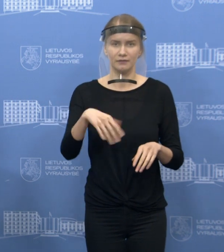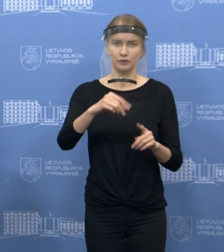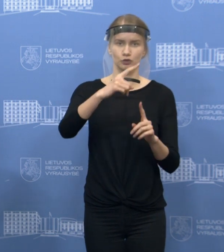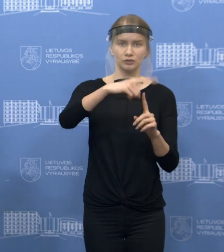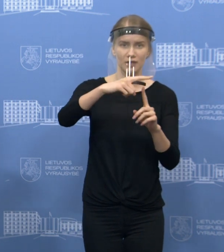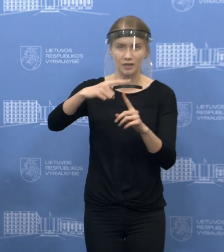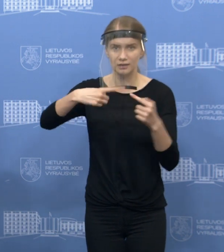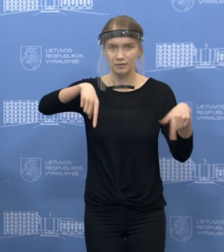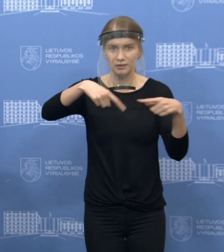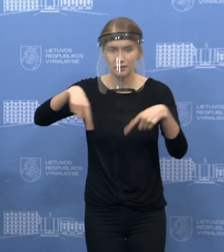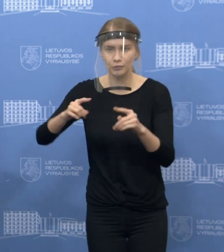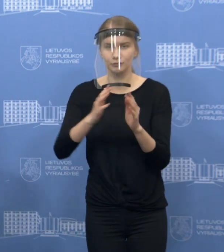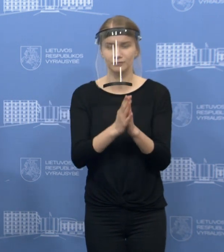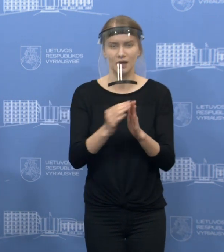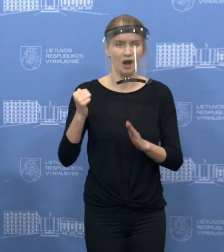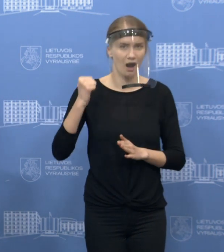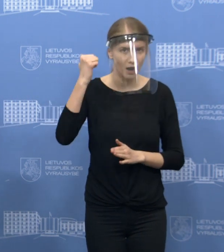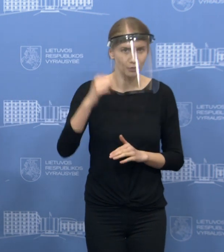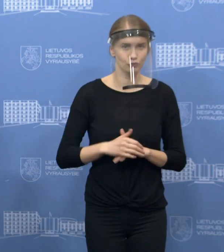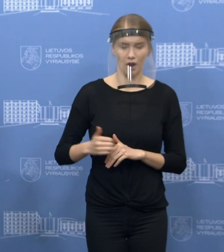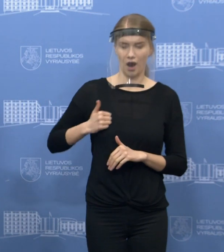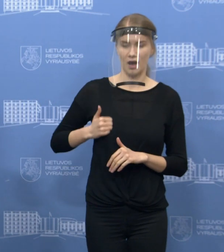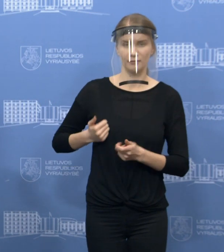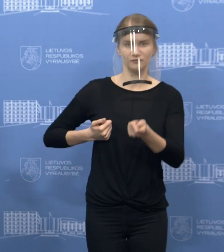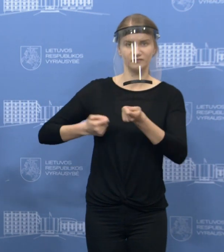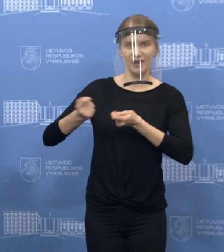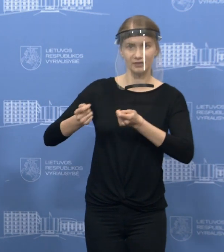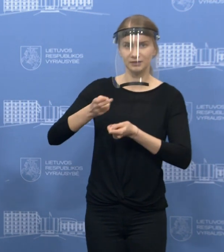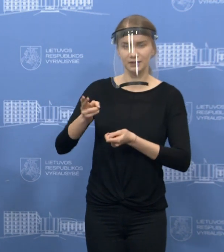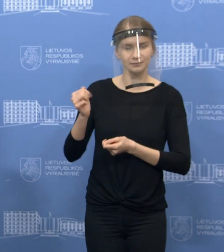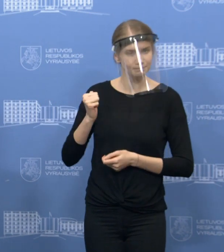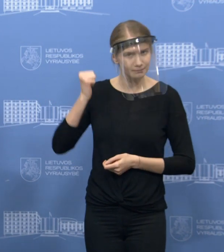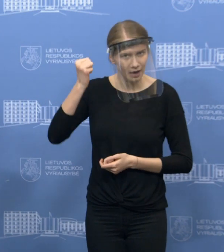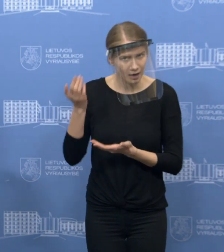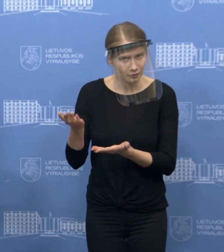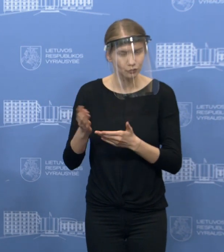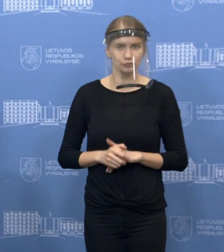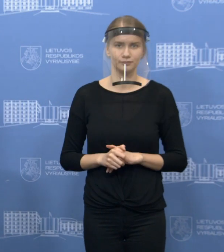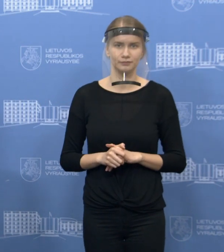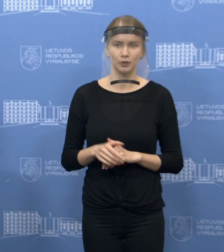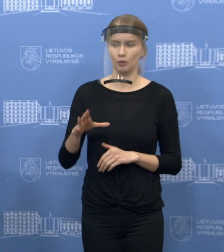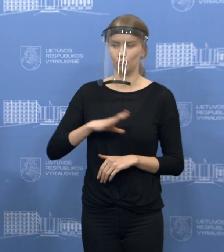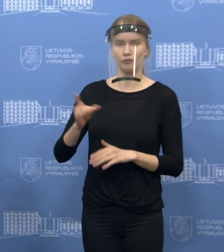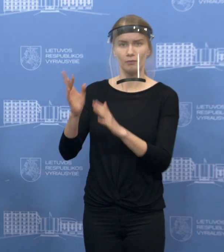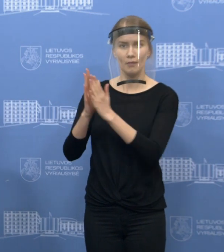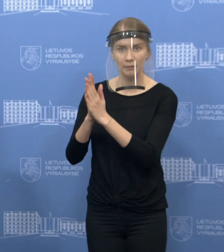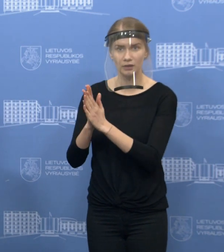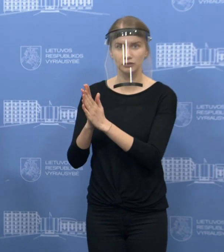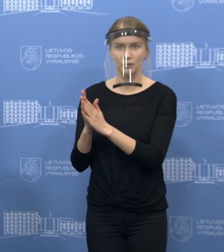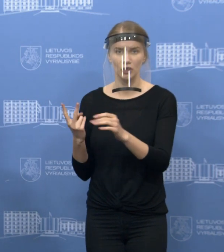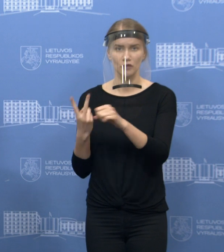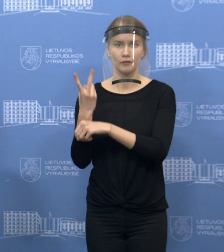Noriu padėkoti kariuomenės vadoj, kuris pažadėjo dvigubus pajėgumus